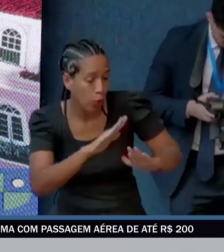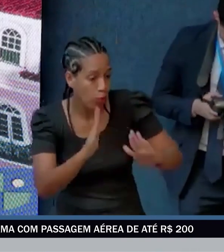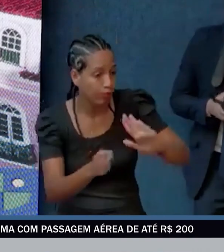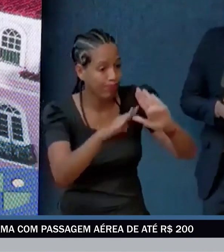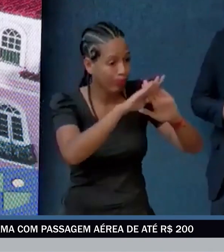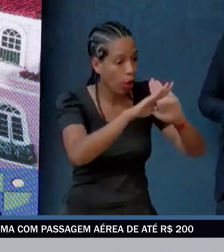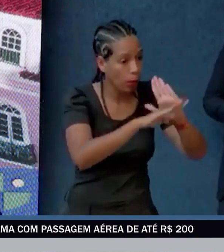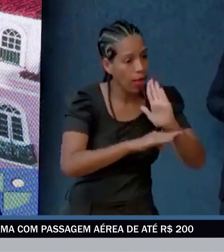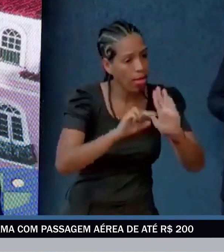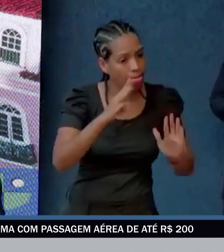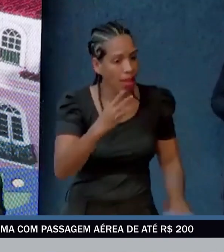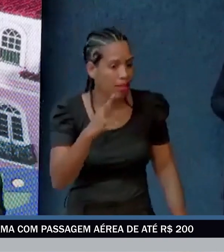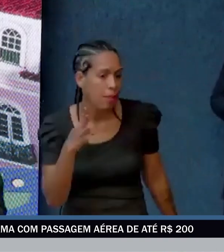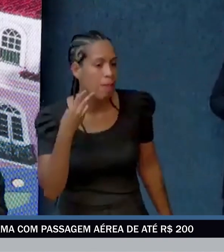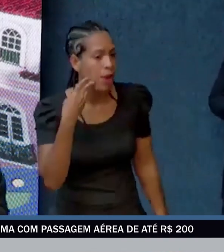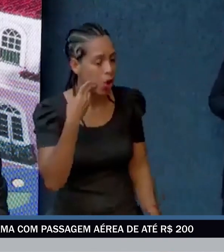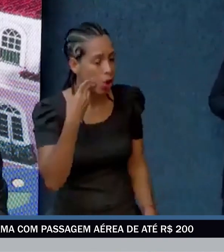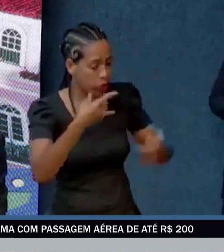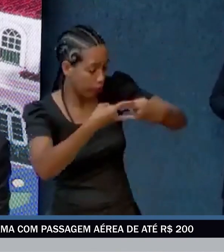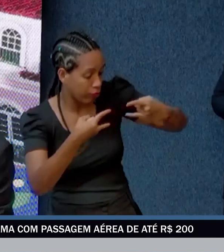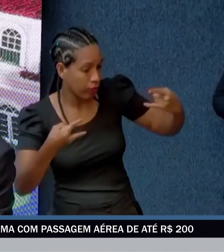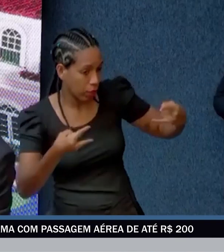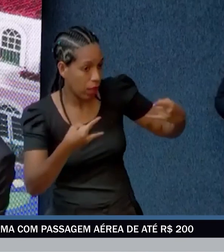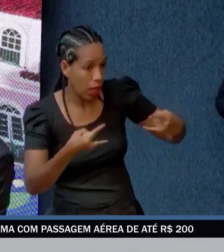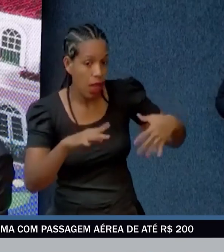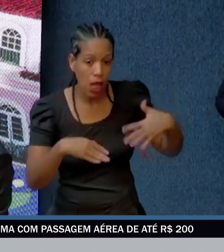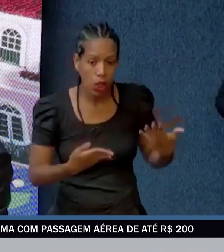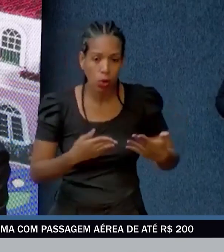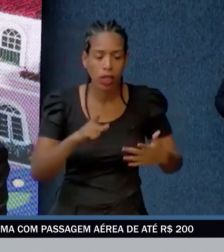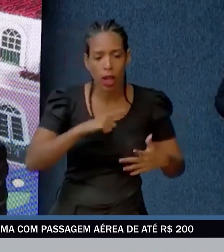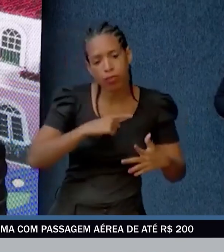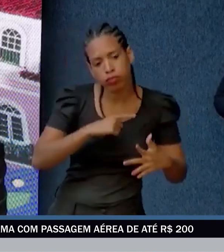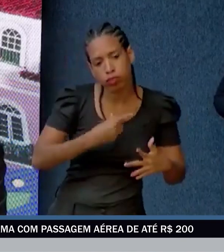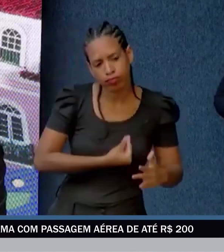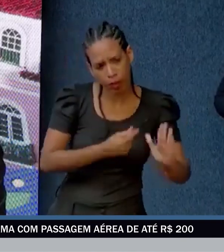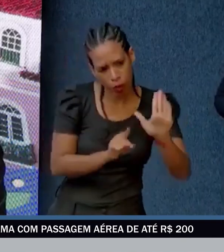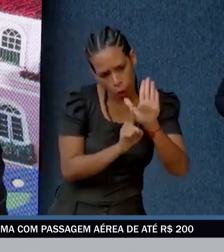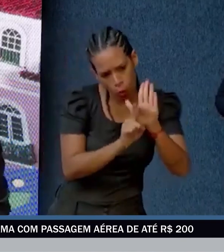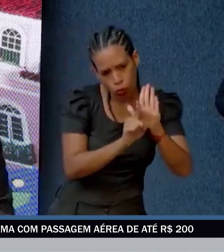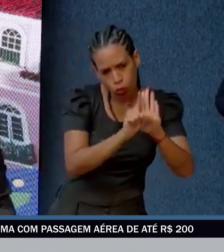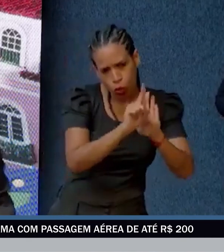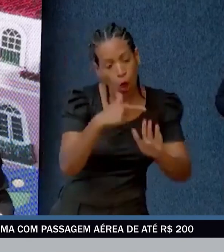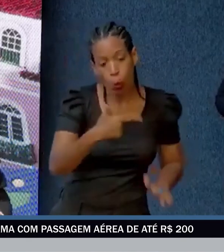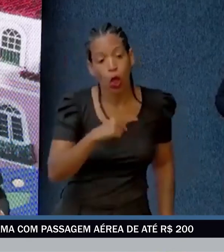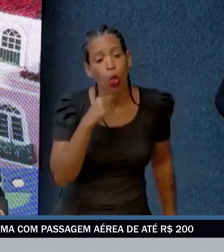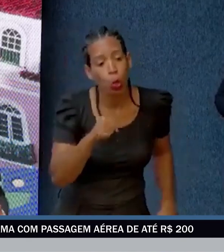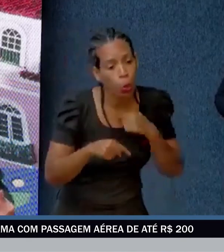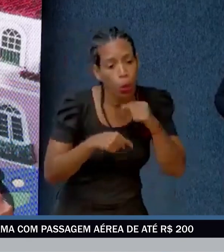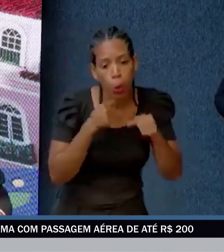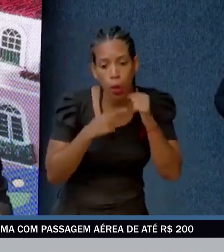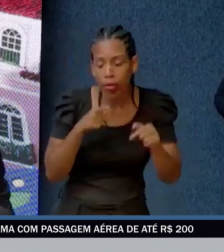A vai falar com o ministro de Portos A gente falar ministro de Portos e que vai de uma área